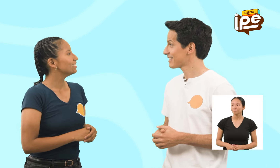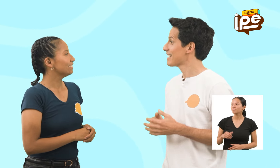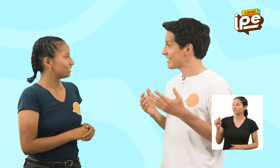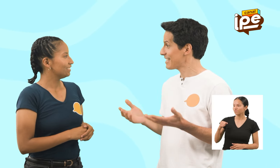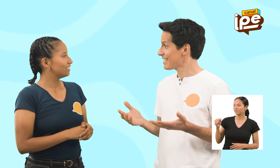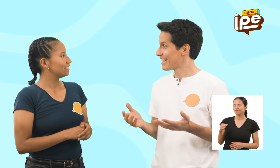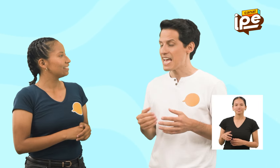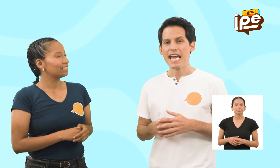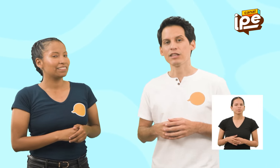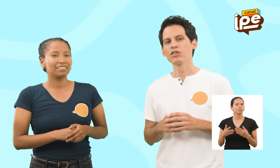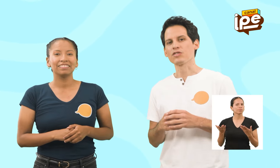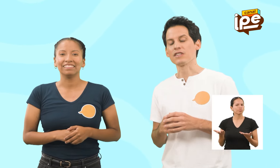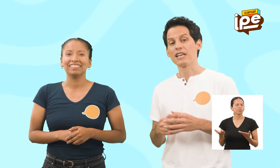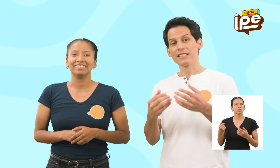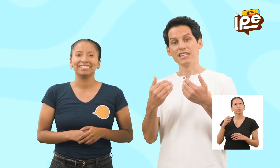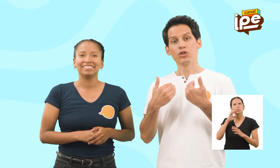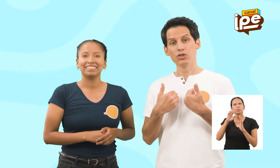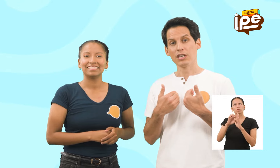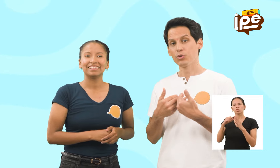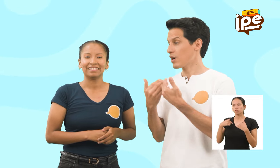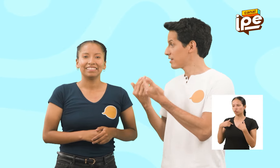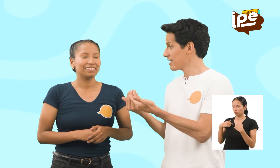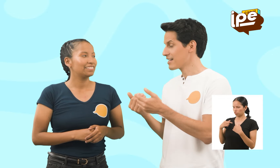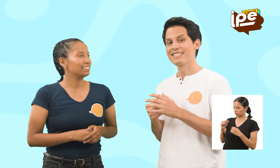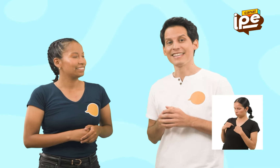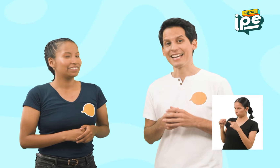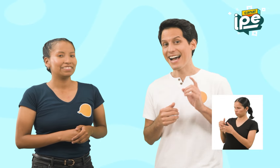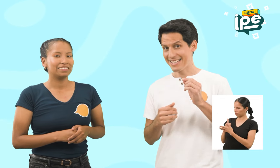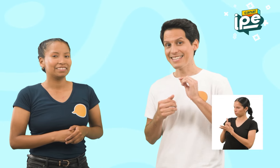Sí. Entonces, si yo te ayudo a ti, sería así.